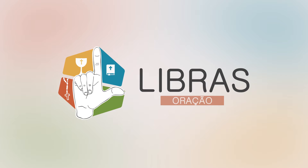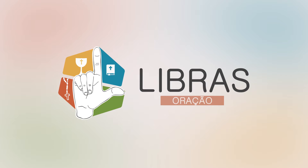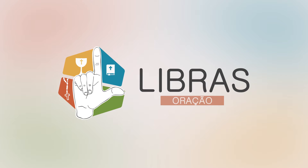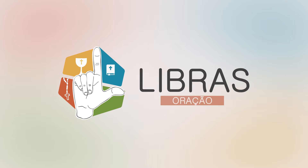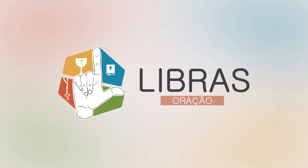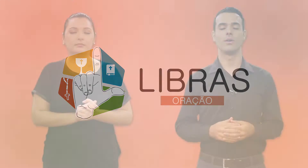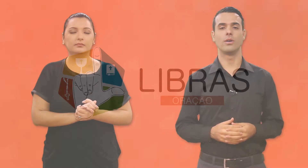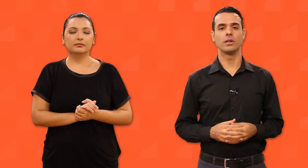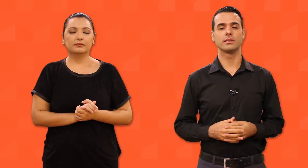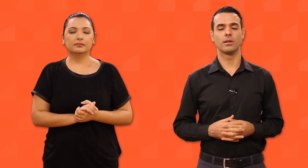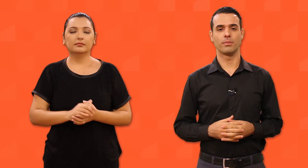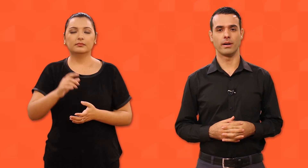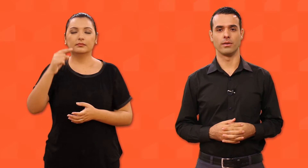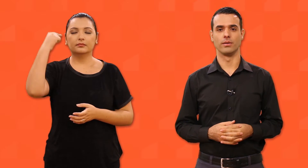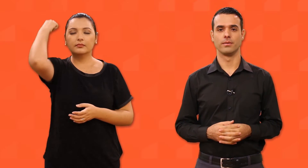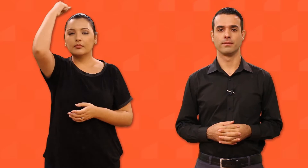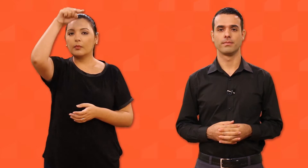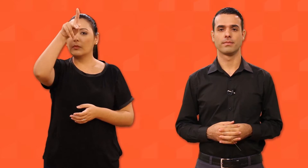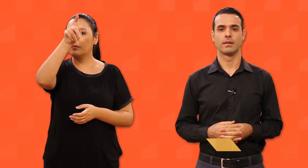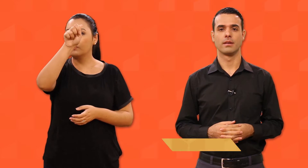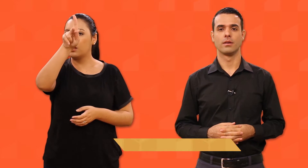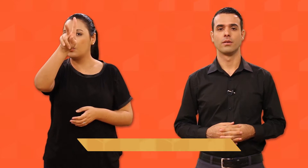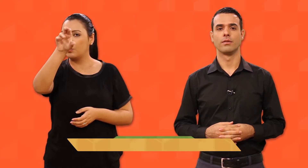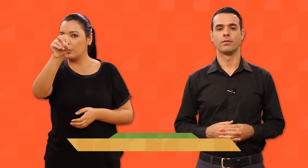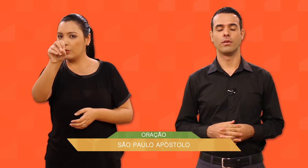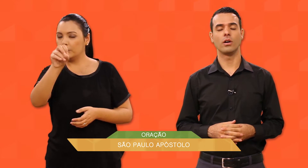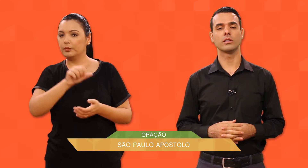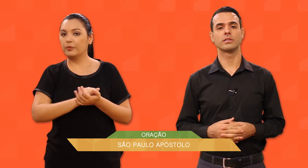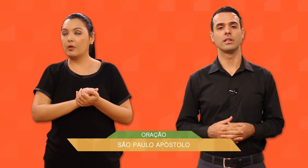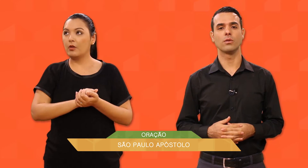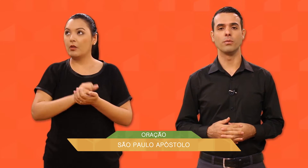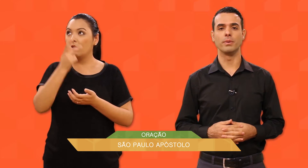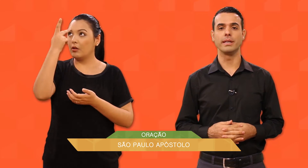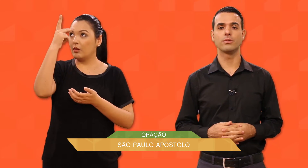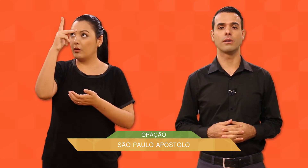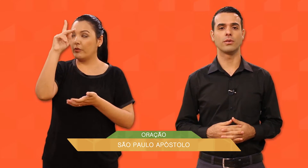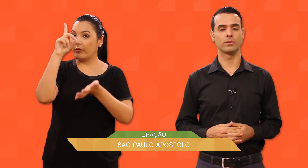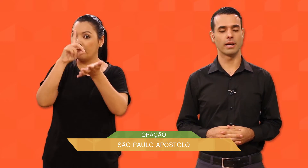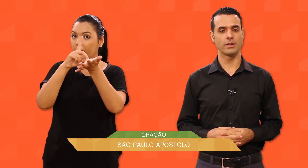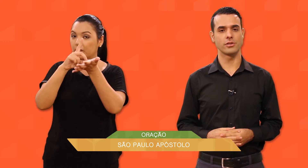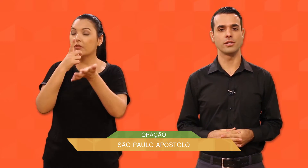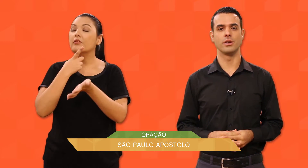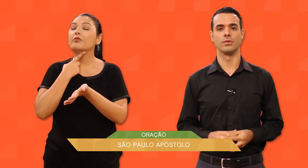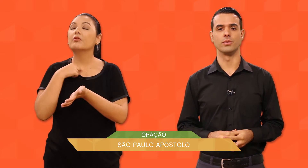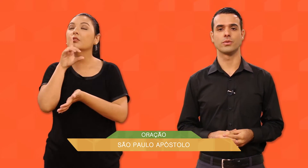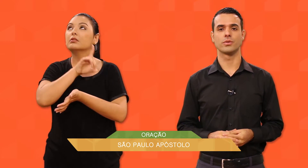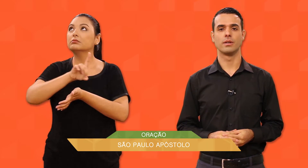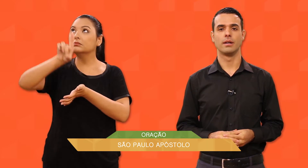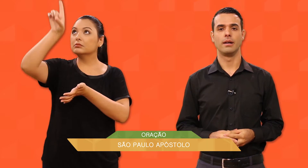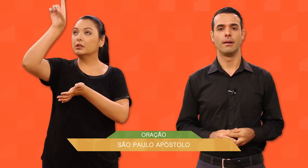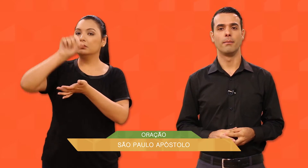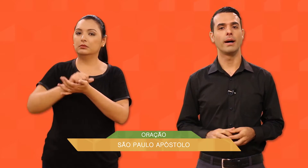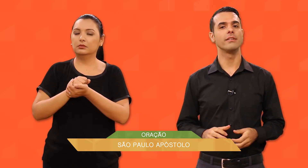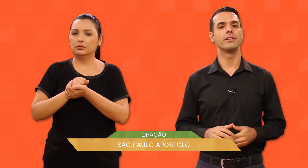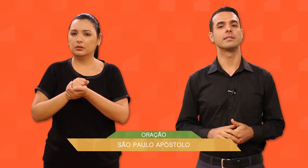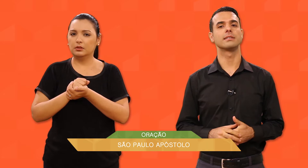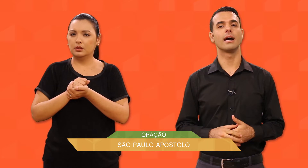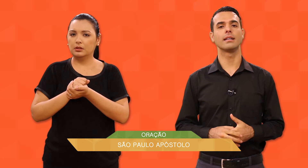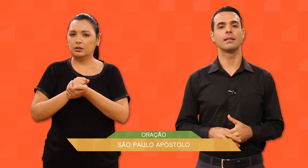Ó São Paulo, vós que cumprindo a vontade de Deus, manifestada